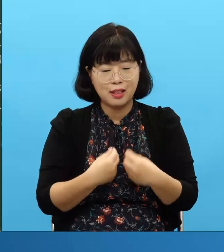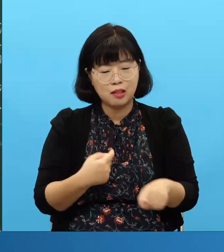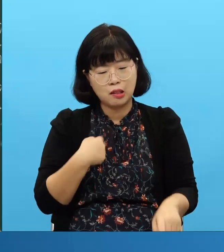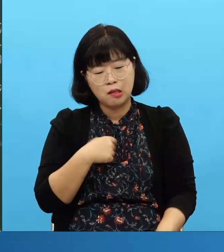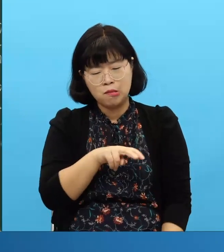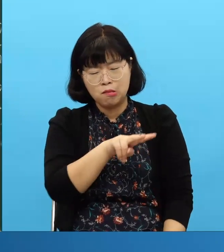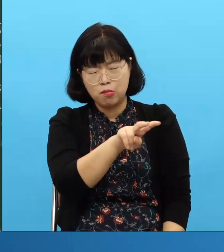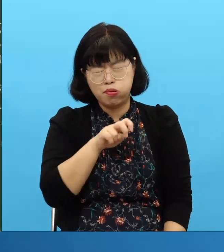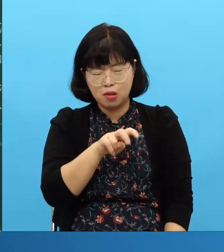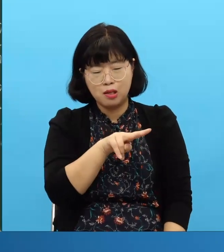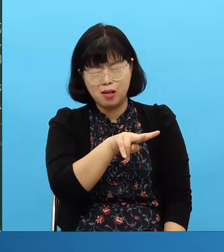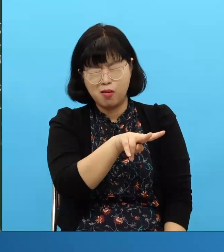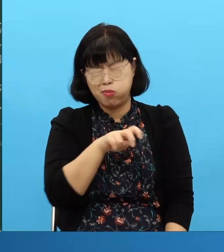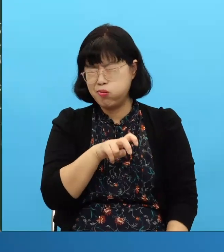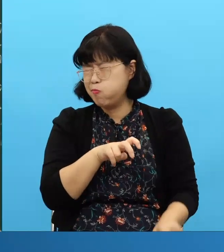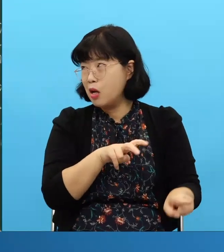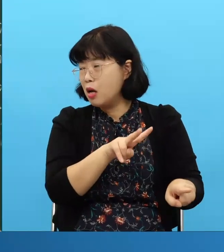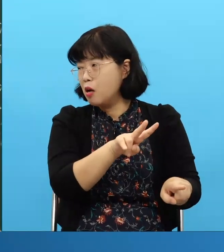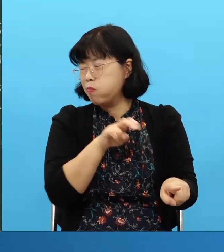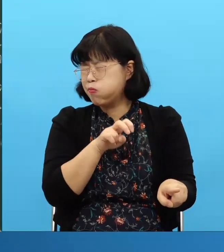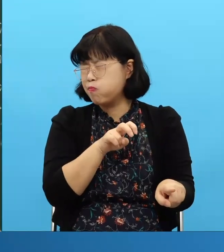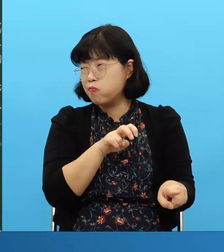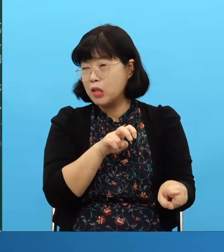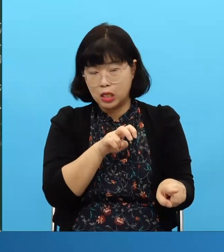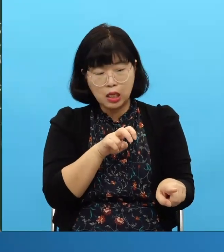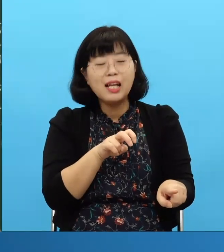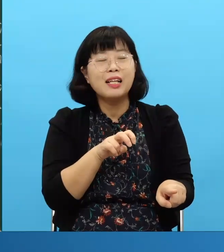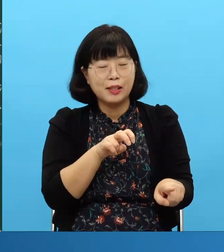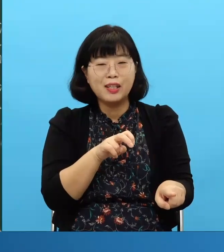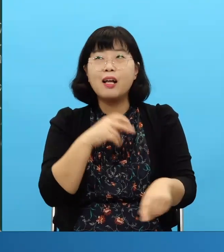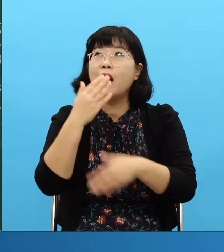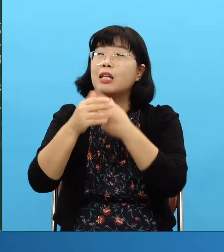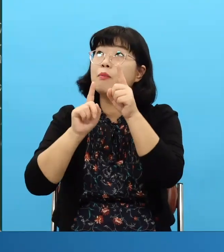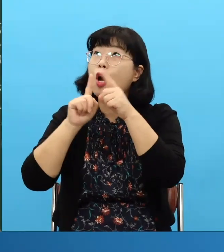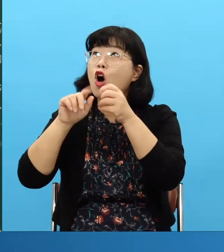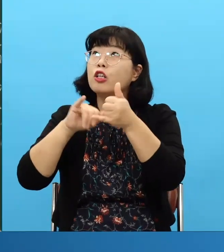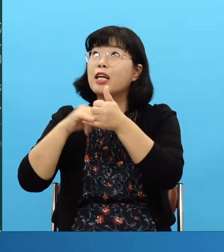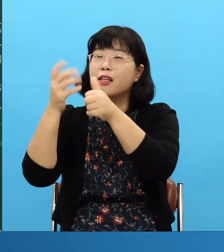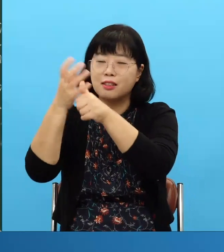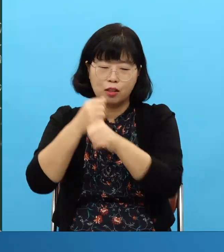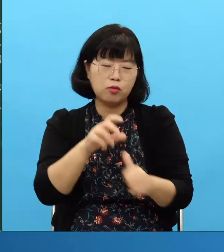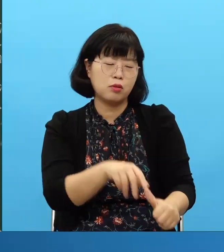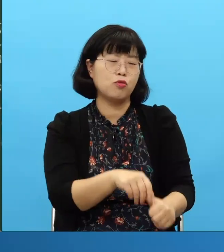Los que hablan personas que odian, ¿verdad? Que salven a esas personas, ¿es así o no?